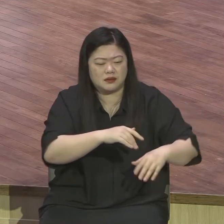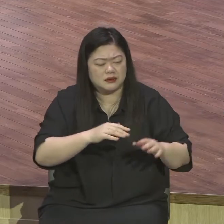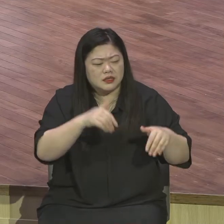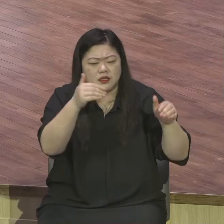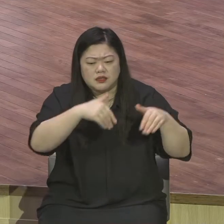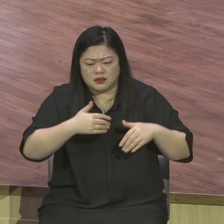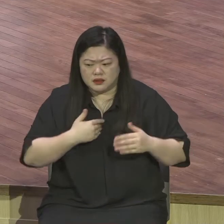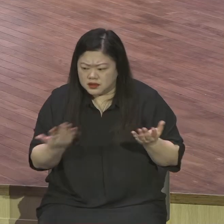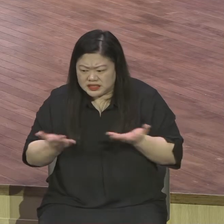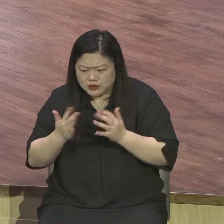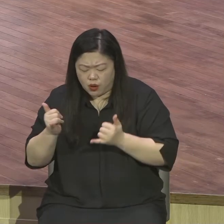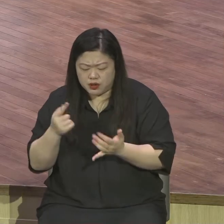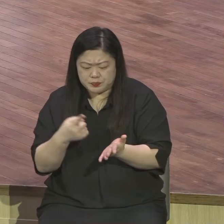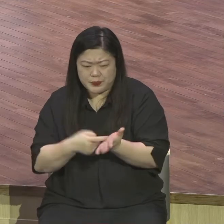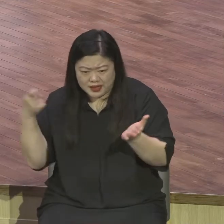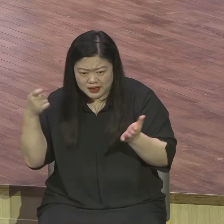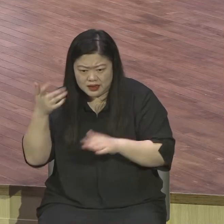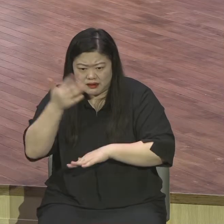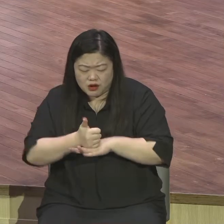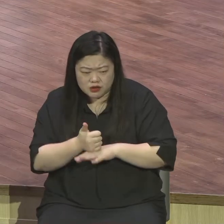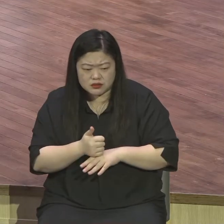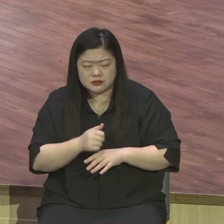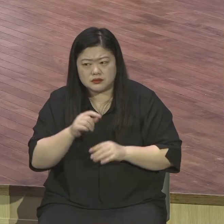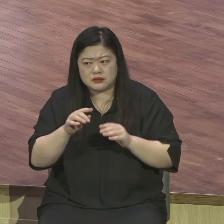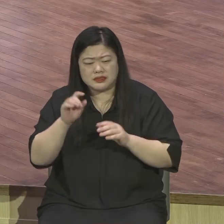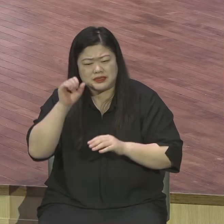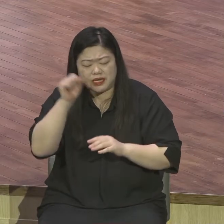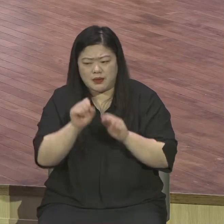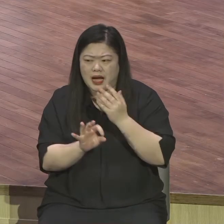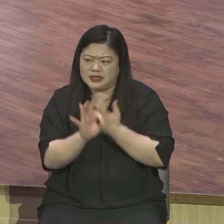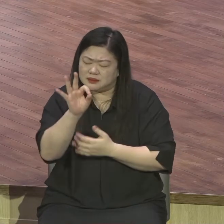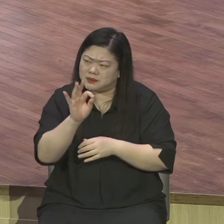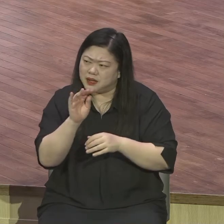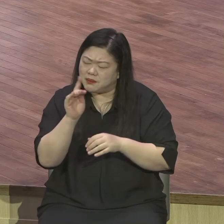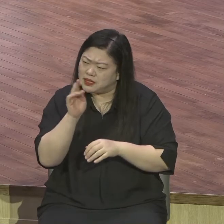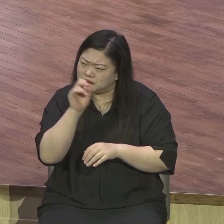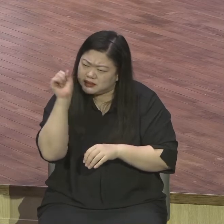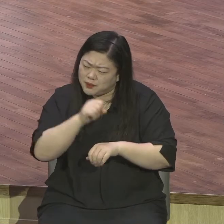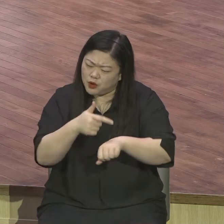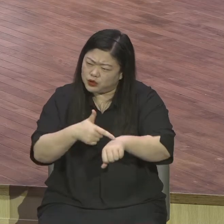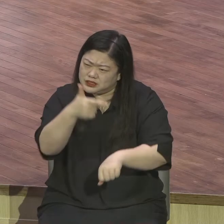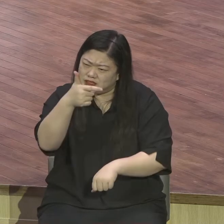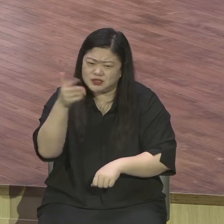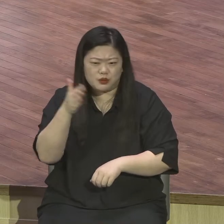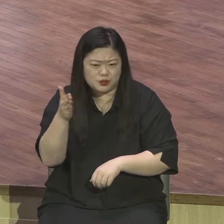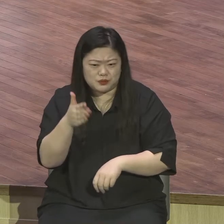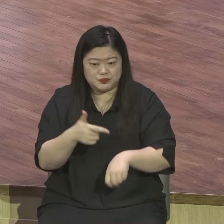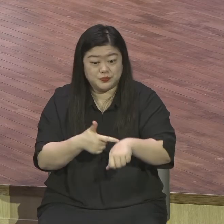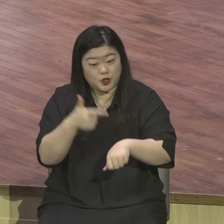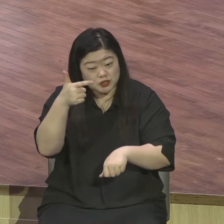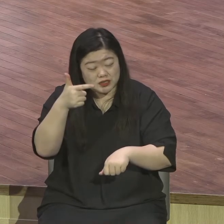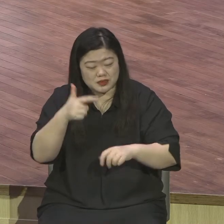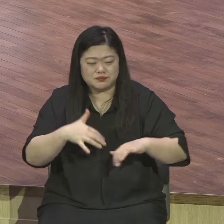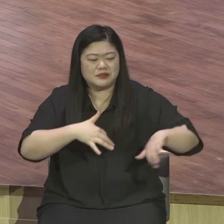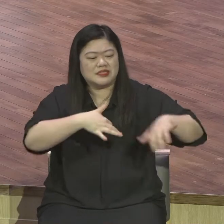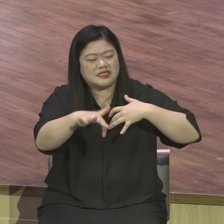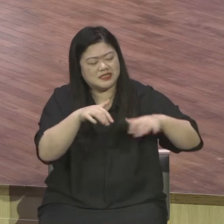이른 아침은 새벽도 아니고 아침에 막았으니까 한 여섯쯤 되겠지요. 이른 아침에 거리에 나가 보았는데